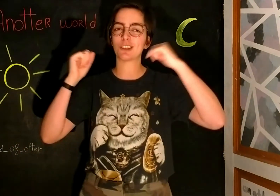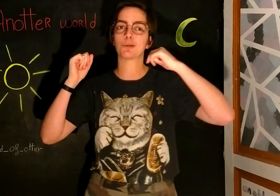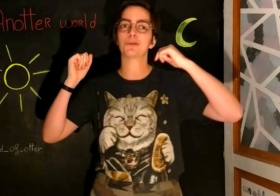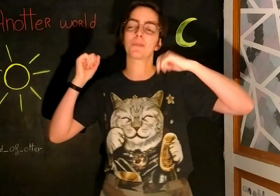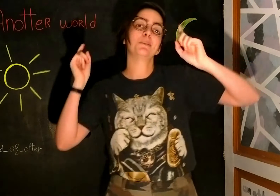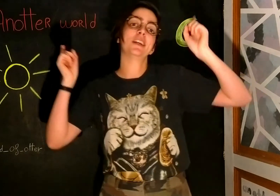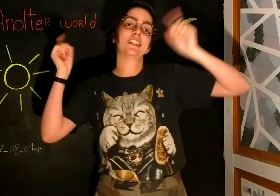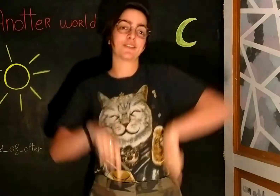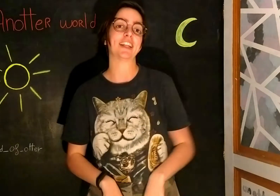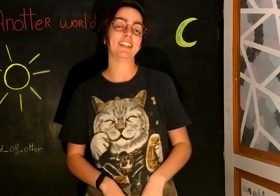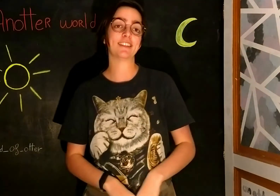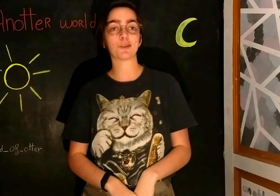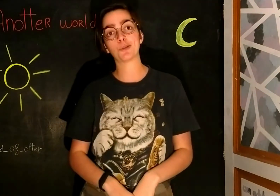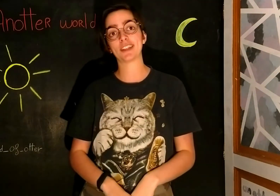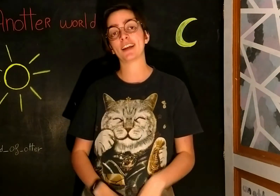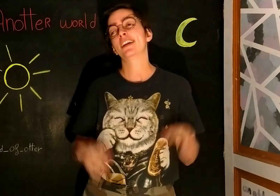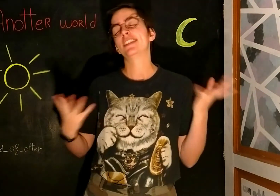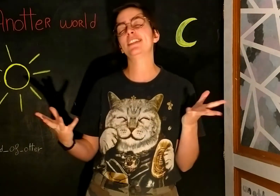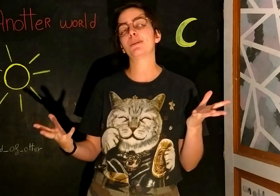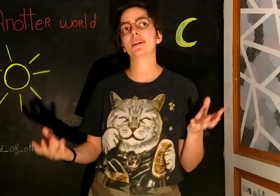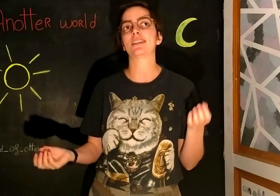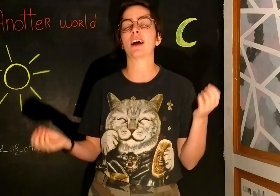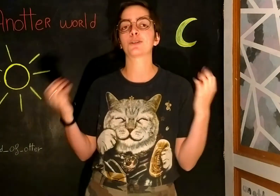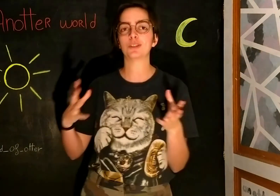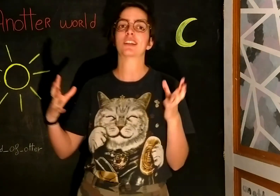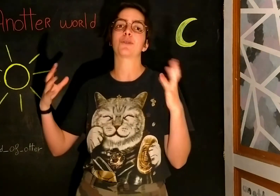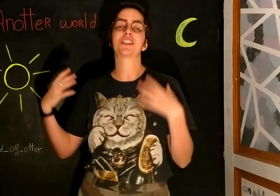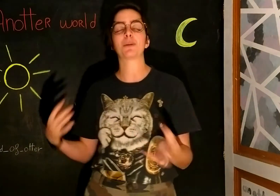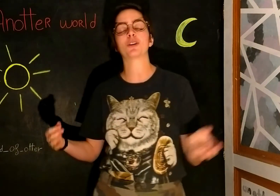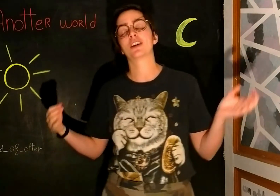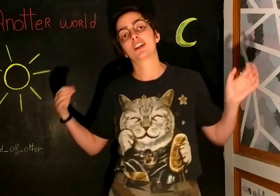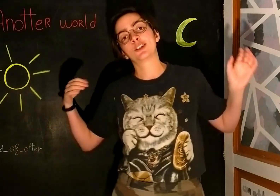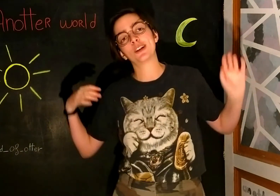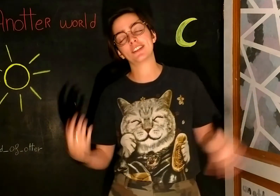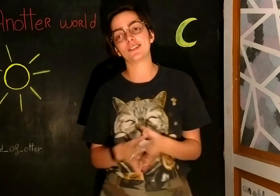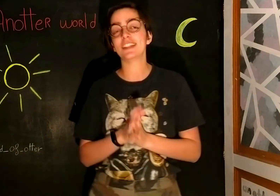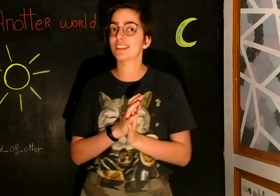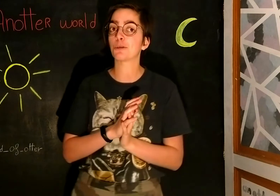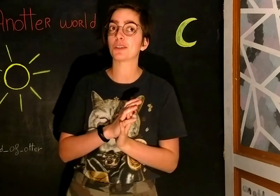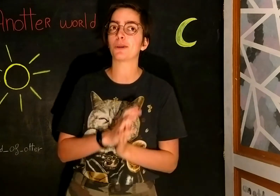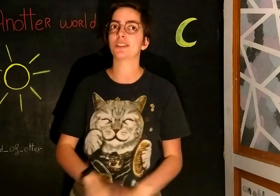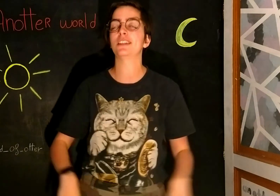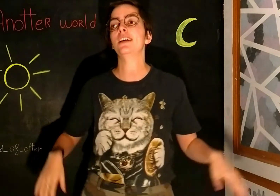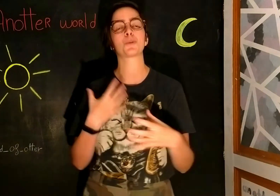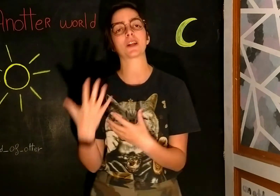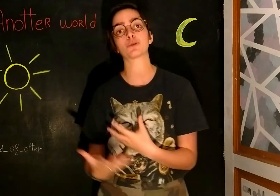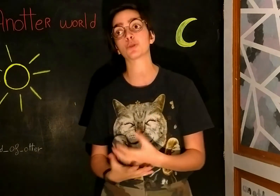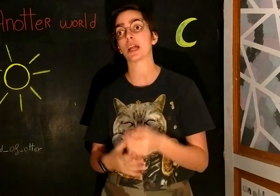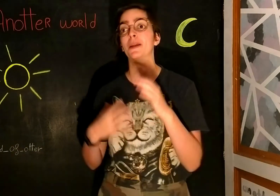questions ciblées, je t'invite à les laisser en commentaire. Si jamais t'as un sujet que t'as envie que j'aborde, je te laisse le laisser en commentaire aussi. Je le prendrai toujours de la